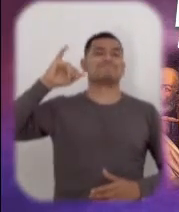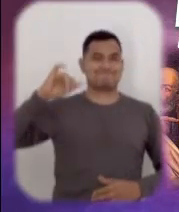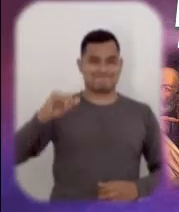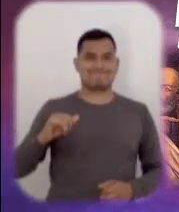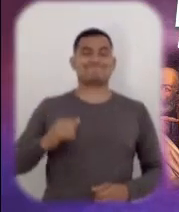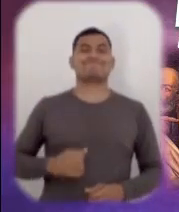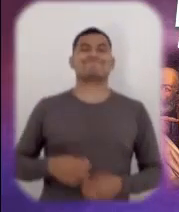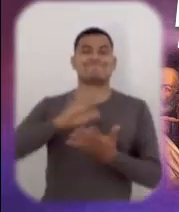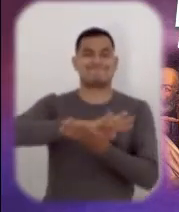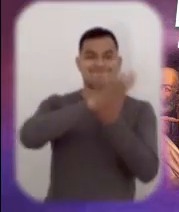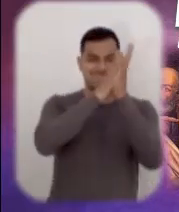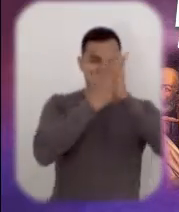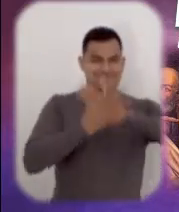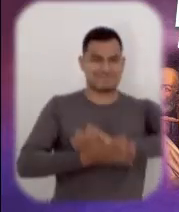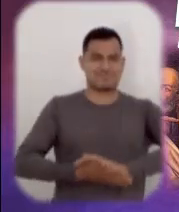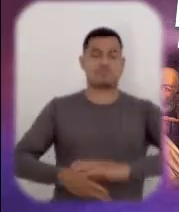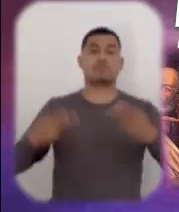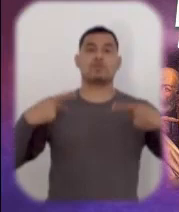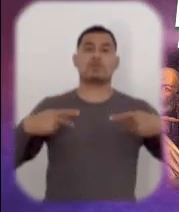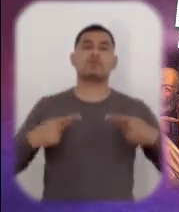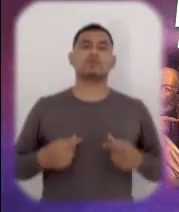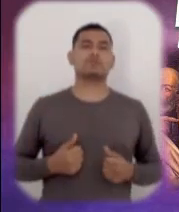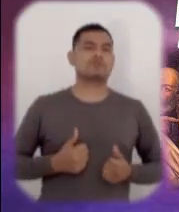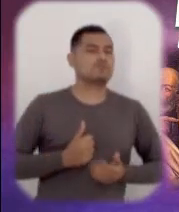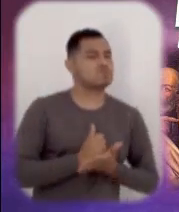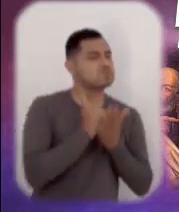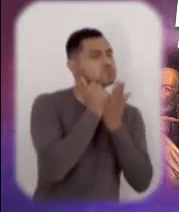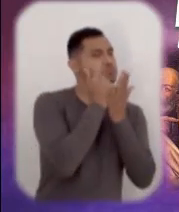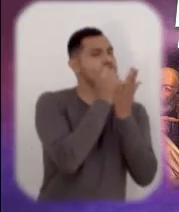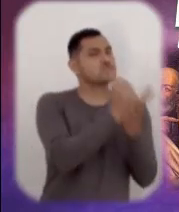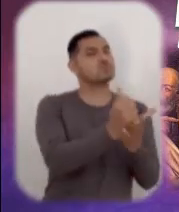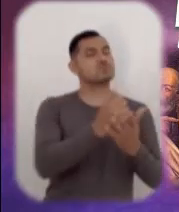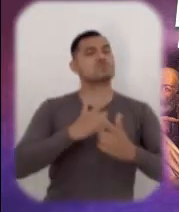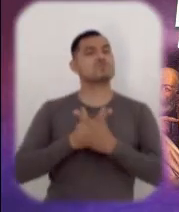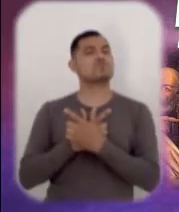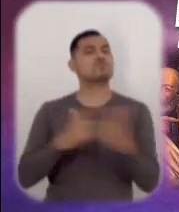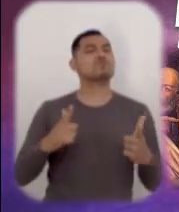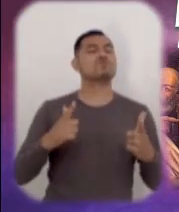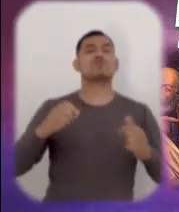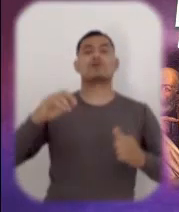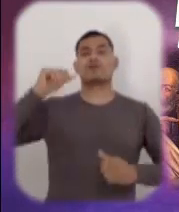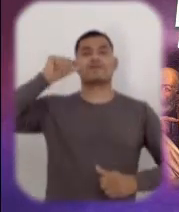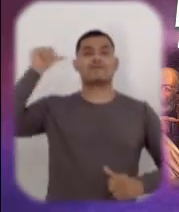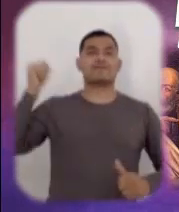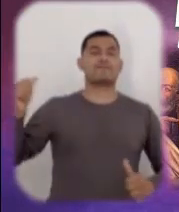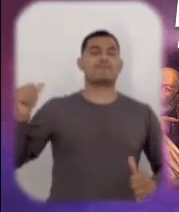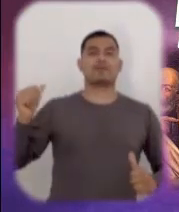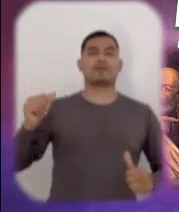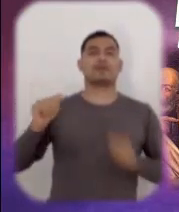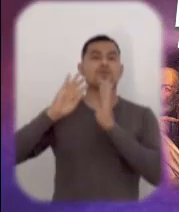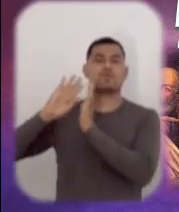Es legítimo el reclamo de libertad que lanzan los pueblos y todos debemos comprometernos en la lucha por una humanidad